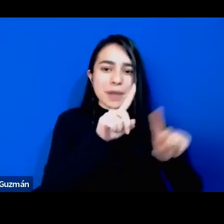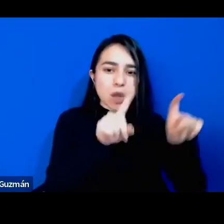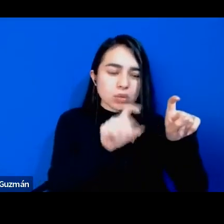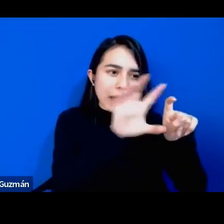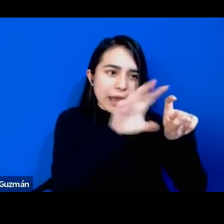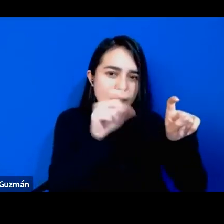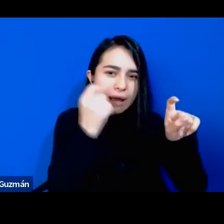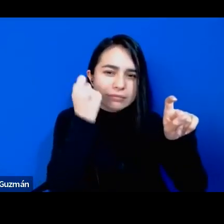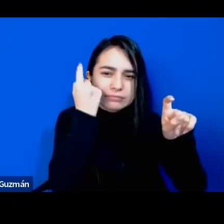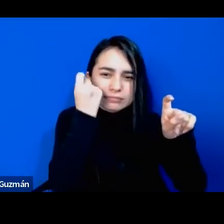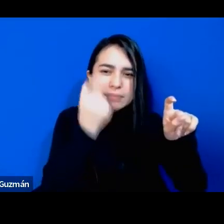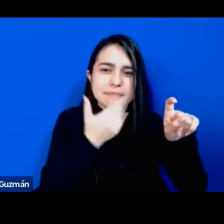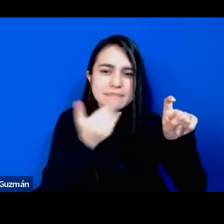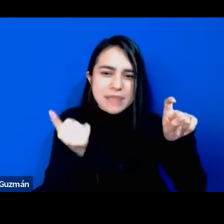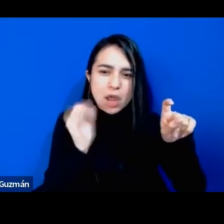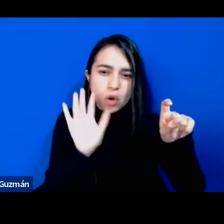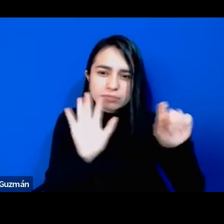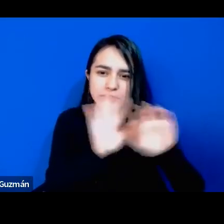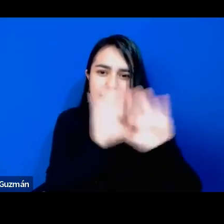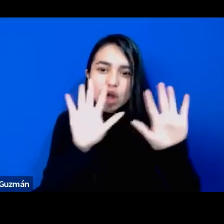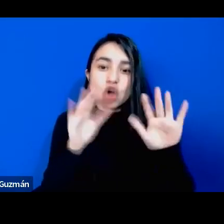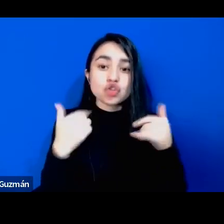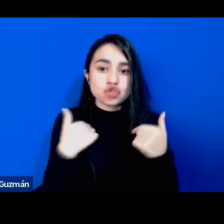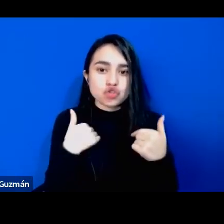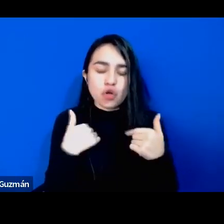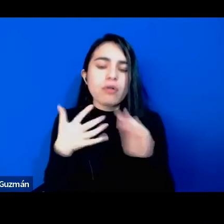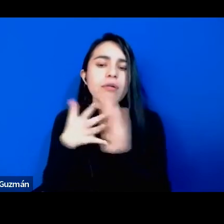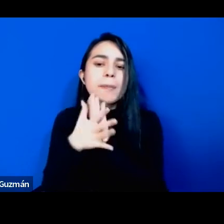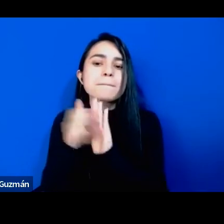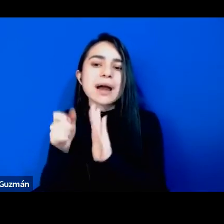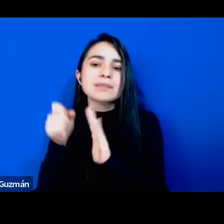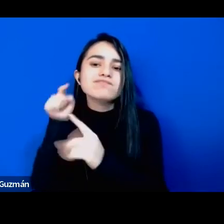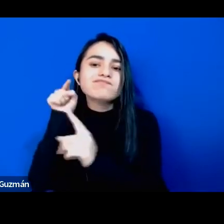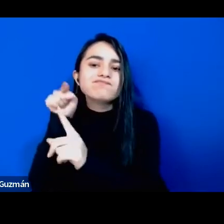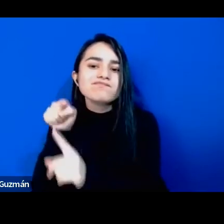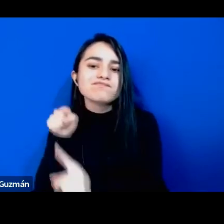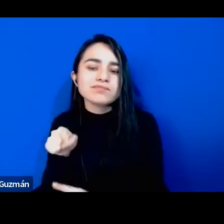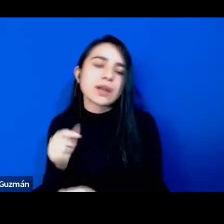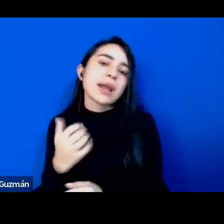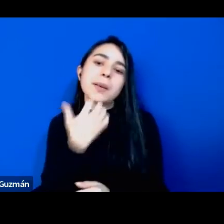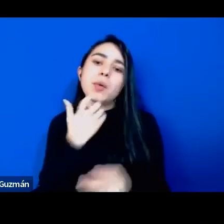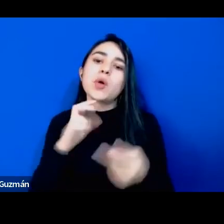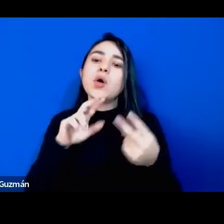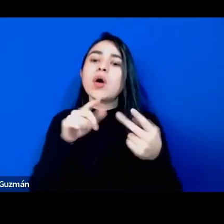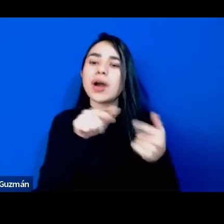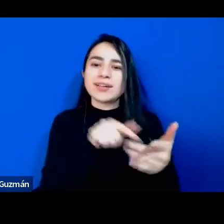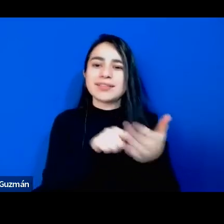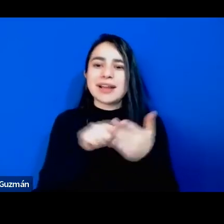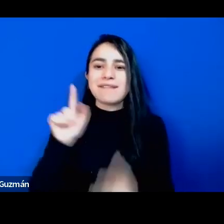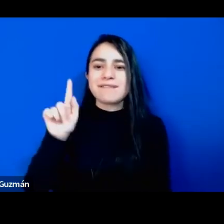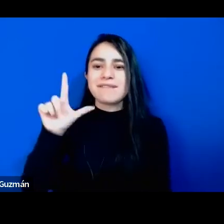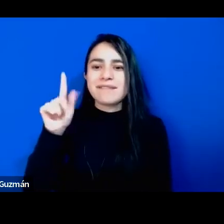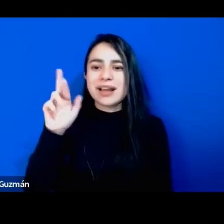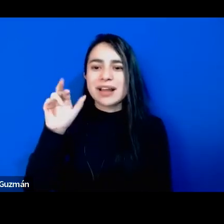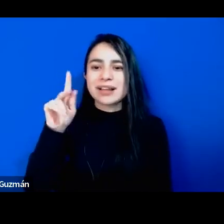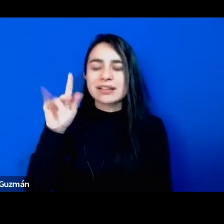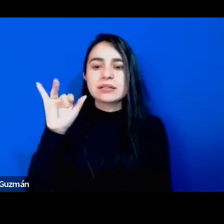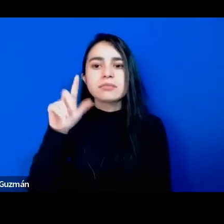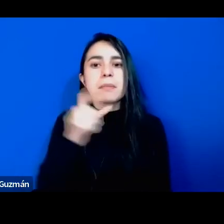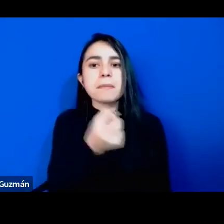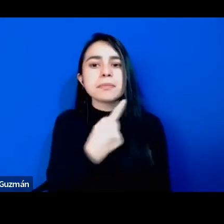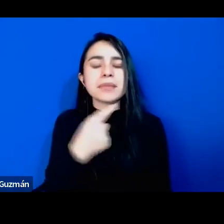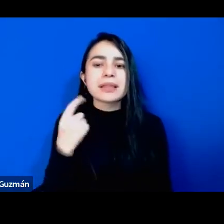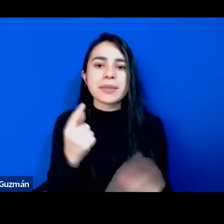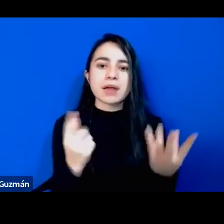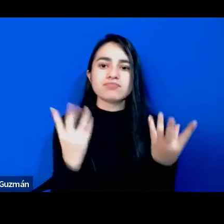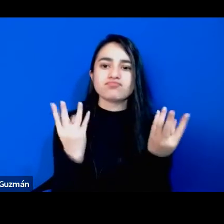Voy a referirme a cosas más puntuales. Tú decías la relación entre la izquierda y